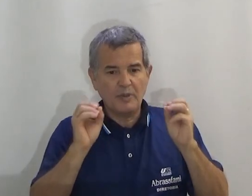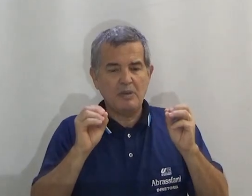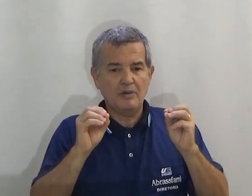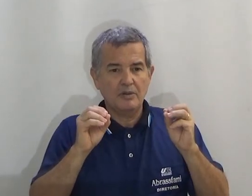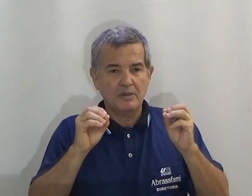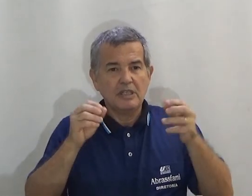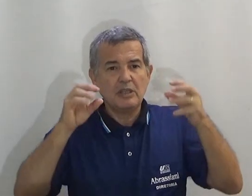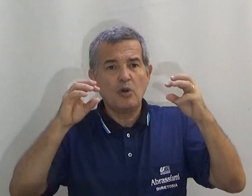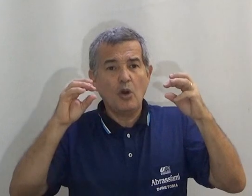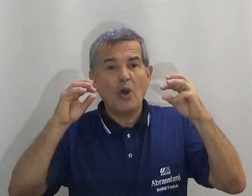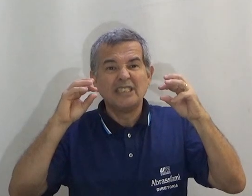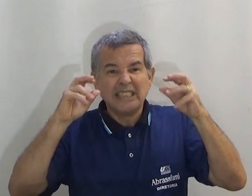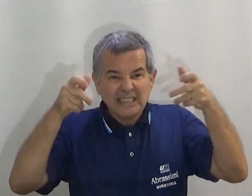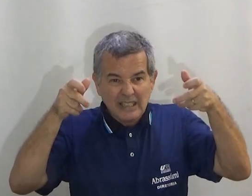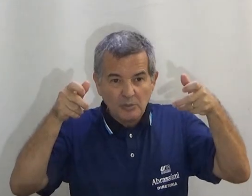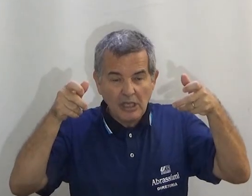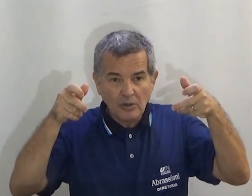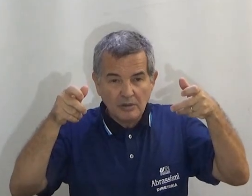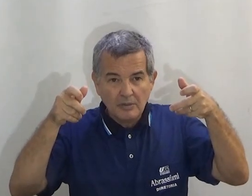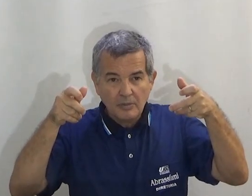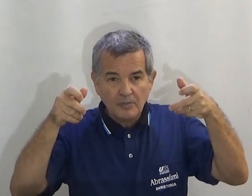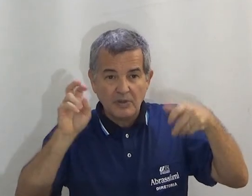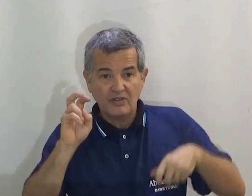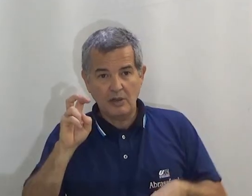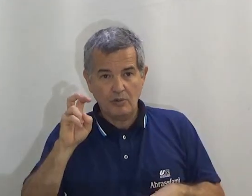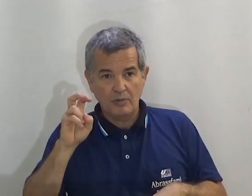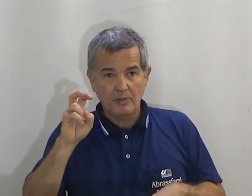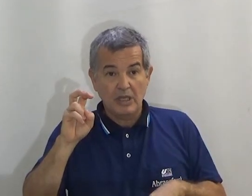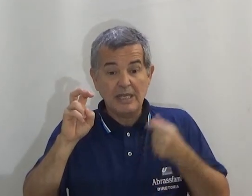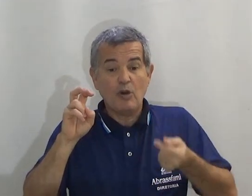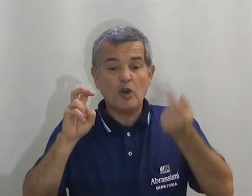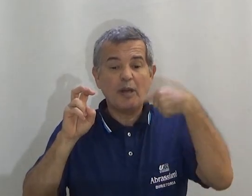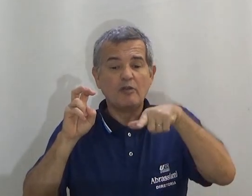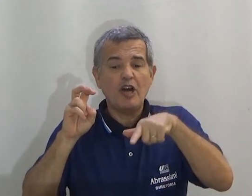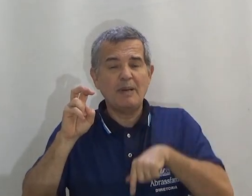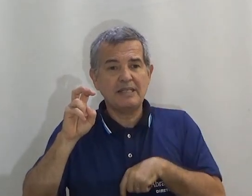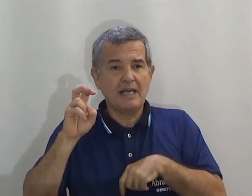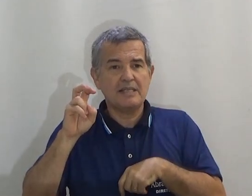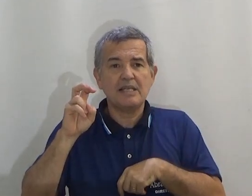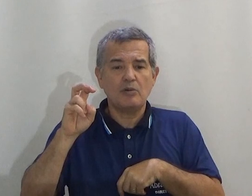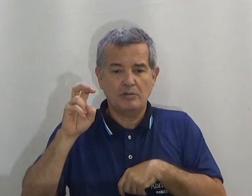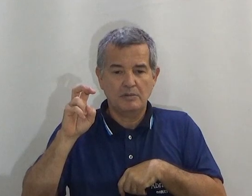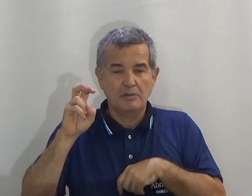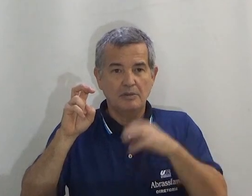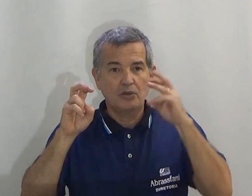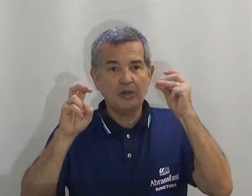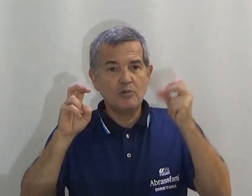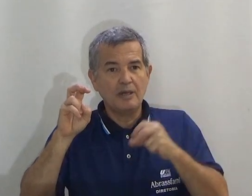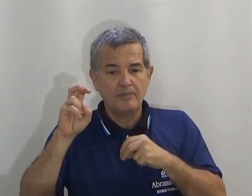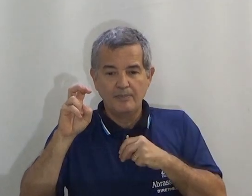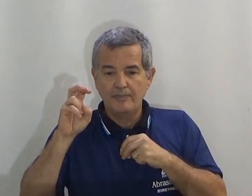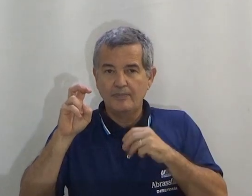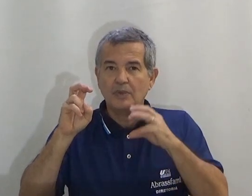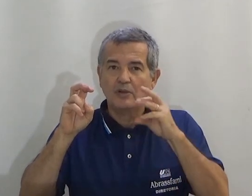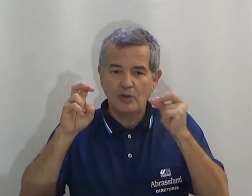O sinal primeiro. Então eu coloco milho, cinco. E agora como é que eu vou representar esses cinco? Dou-lhe